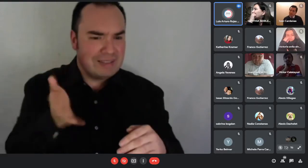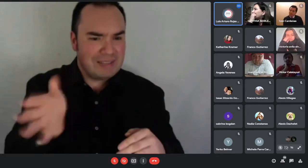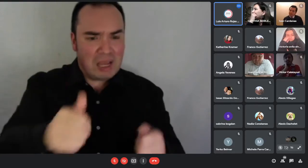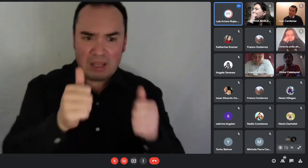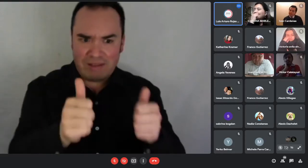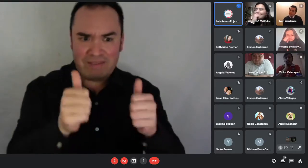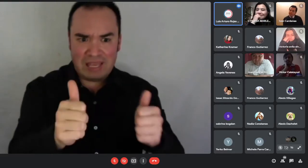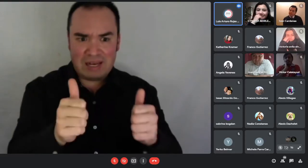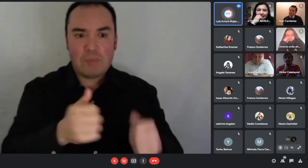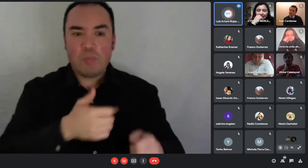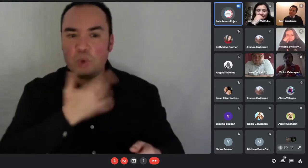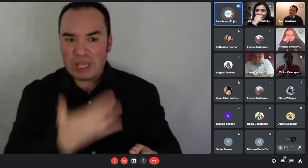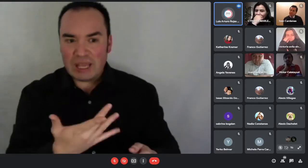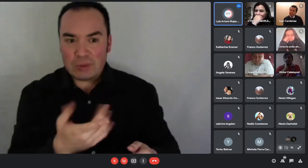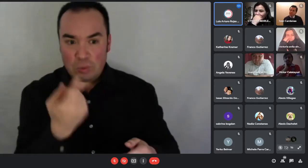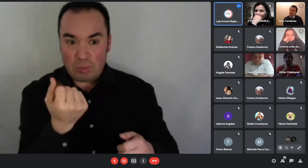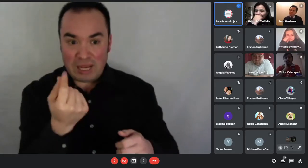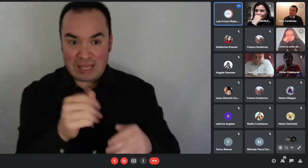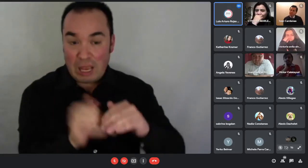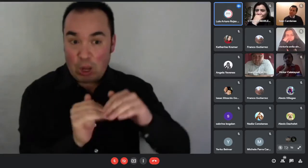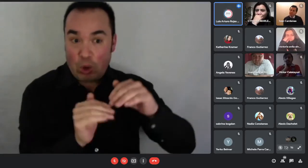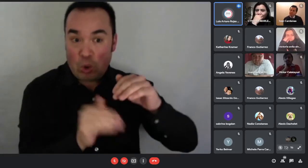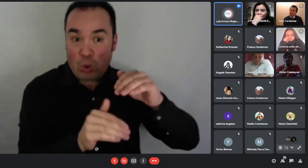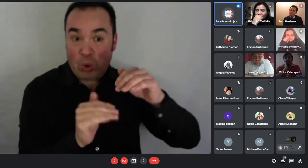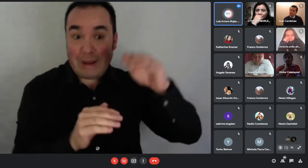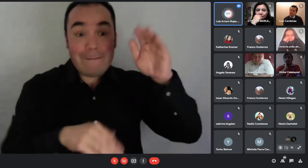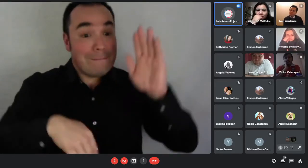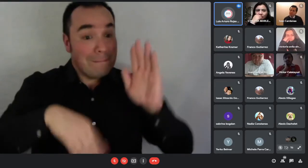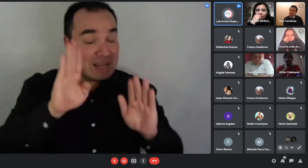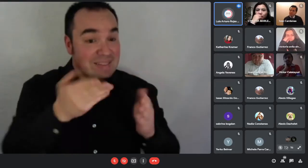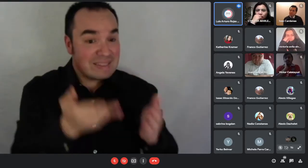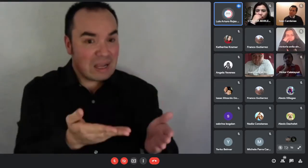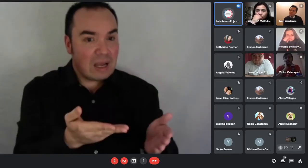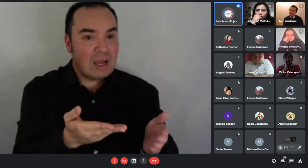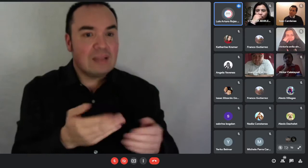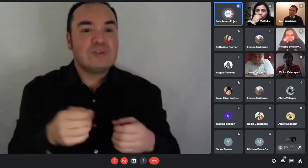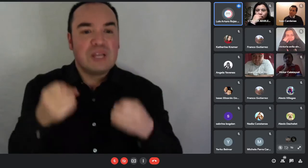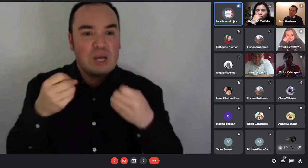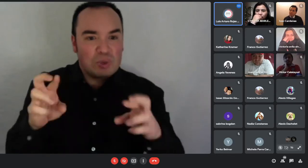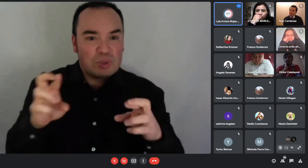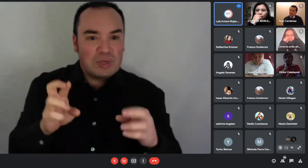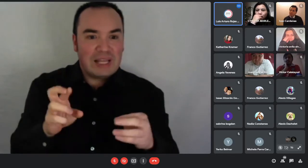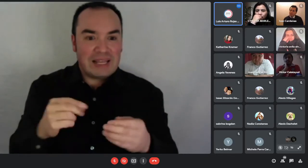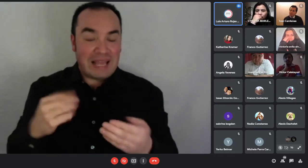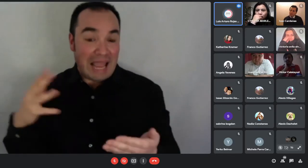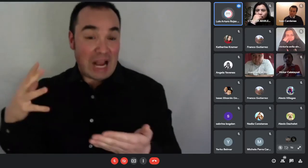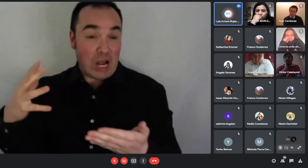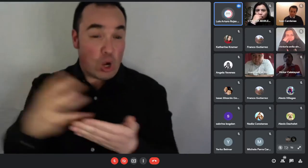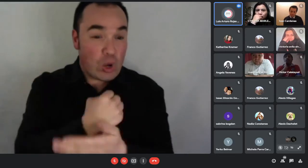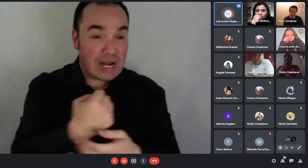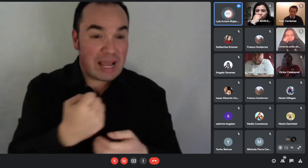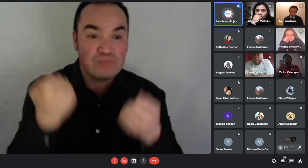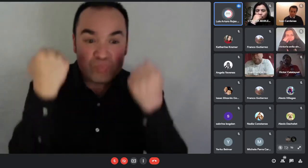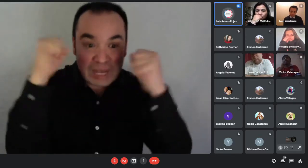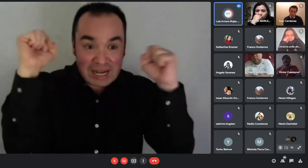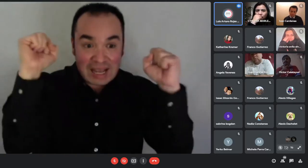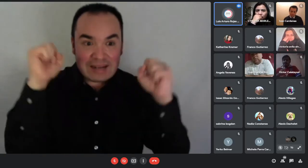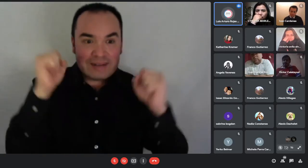más posibilidades van a tener de acercarse al beneficio no quiero decir que vayan a salir beneficiados de inmediato pero sí tendrían más